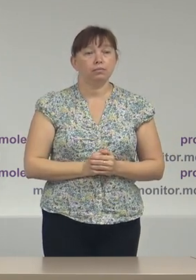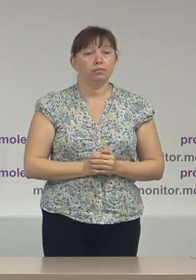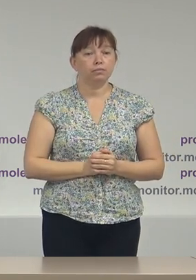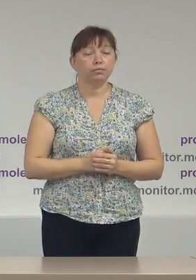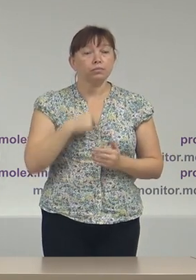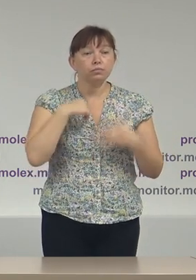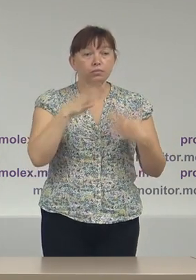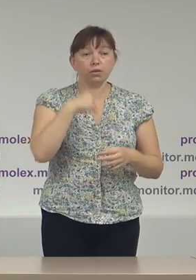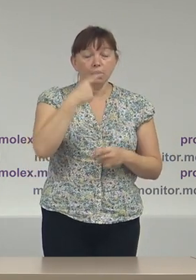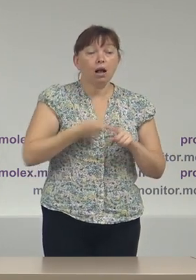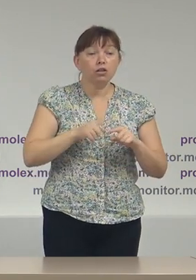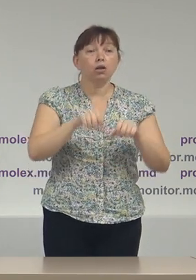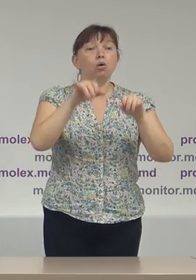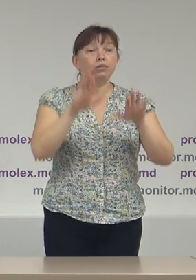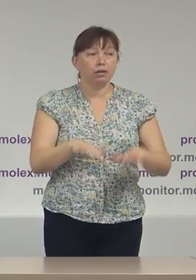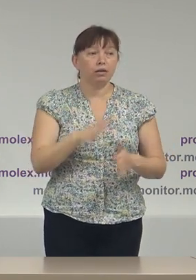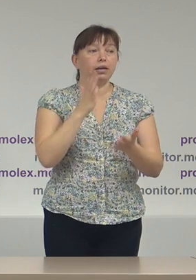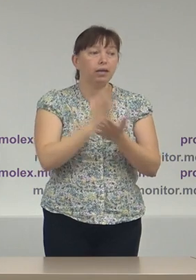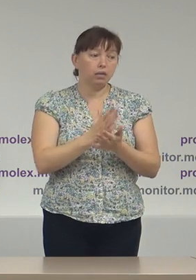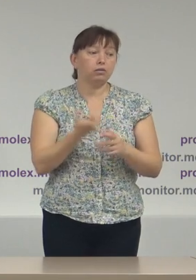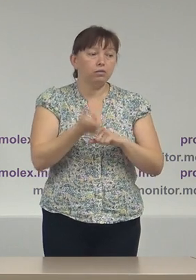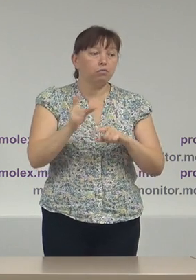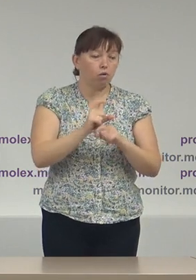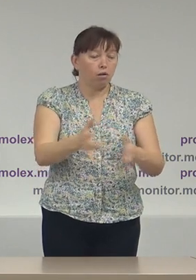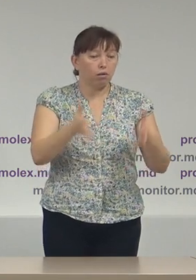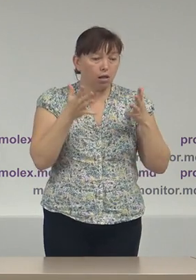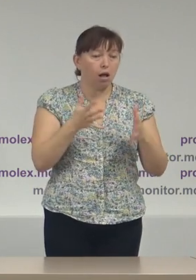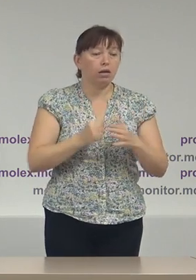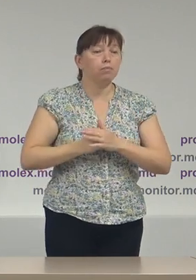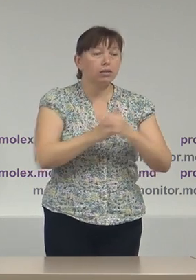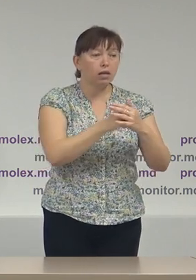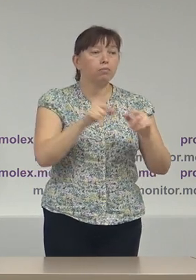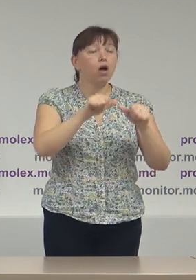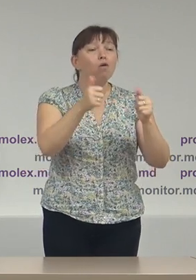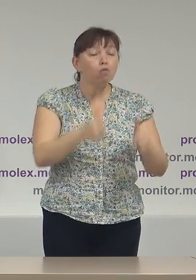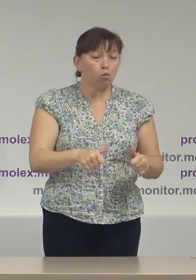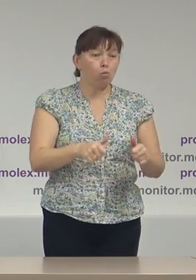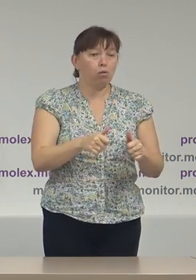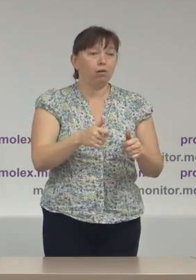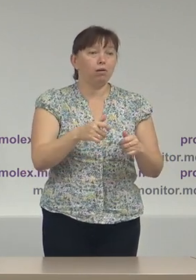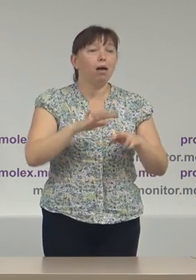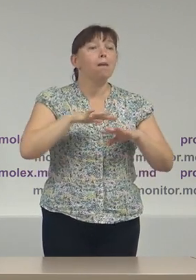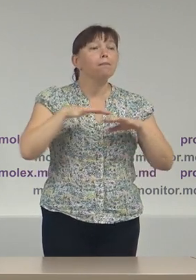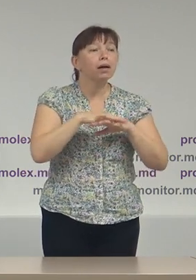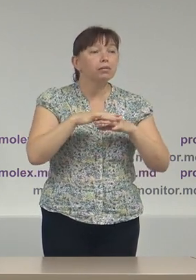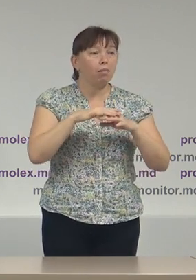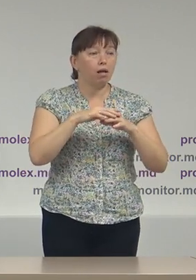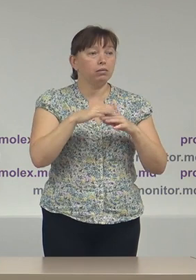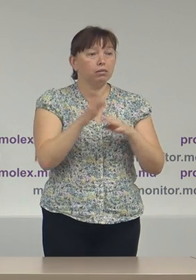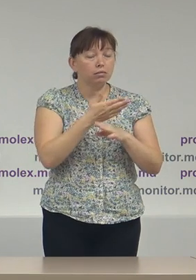Am zis că această hotărâre este destul de clară, este bazată pe o formulă matematică, în raportul